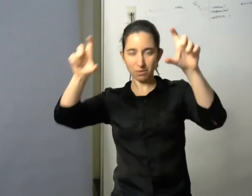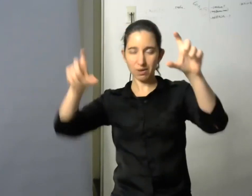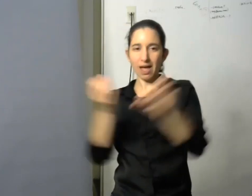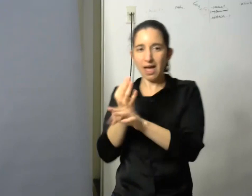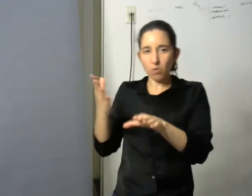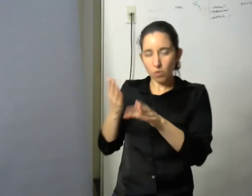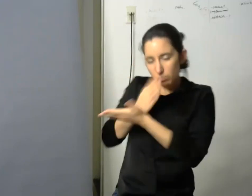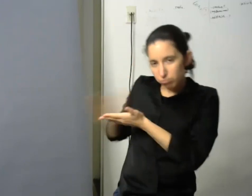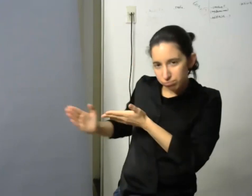sección